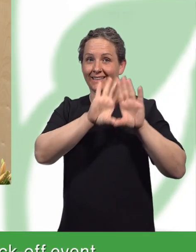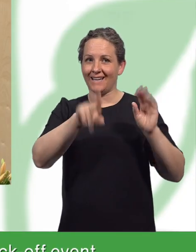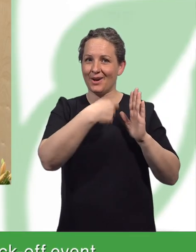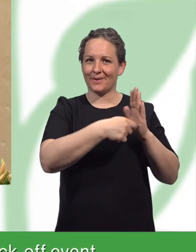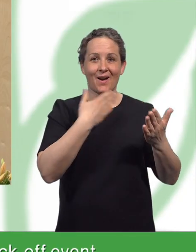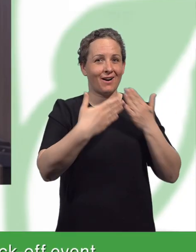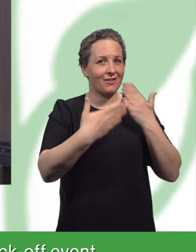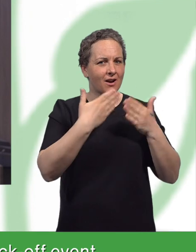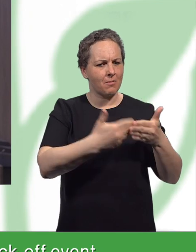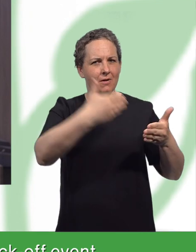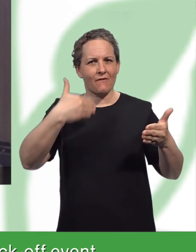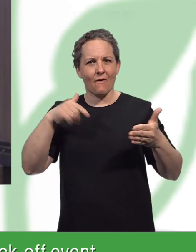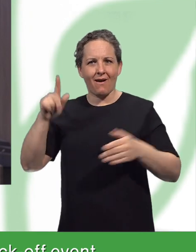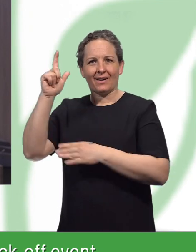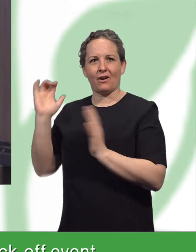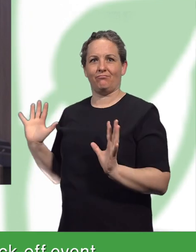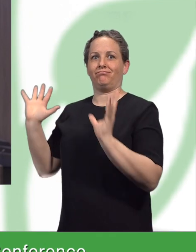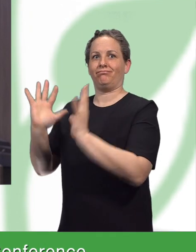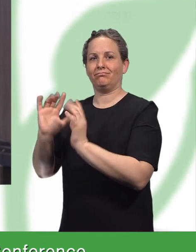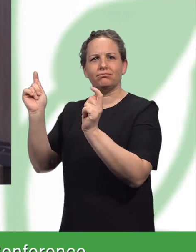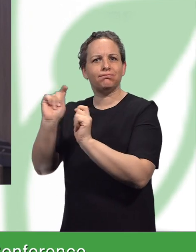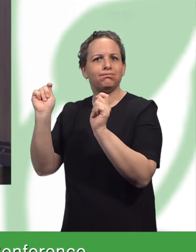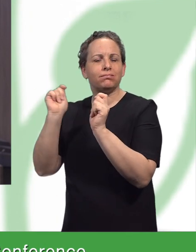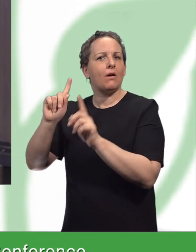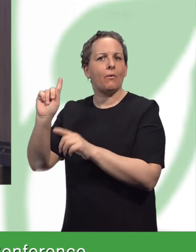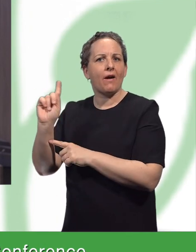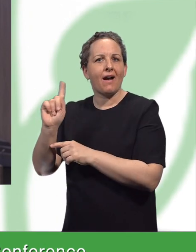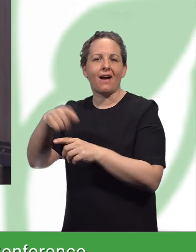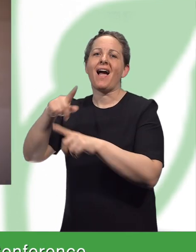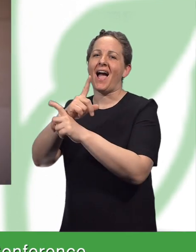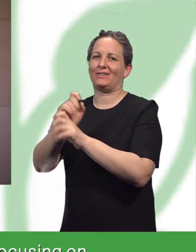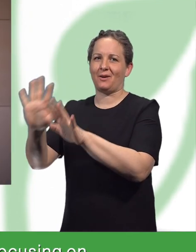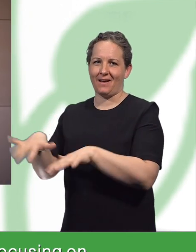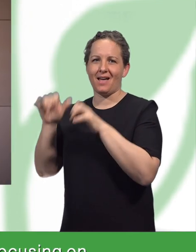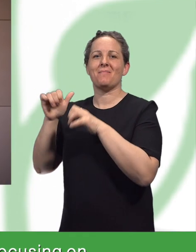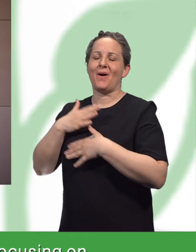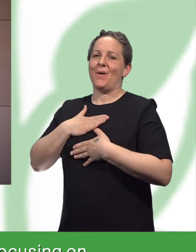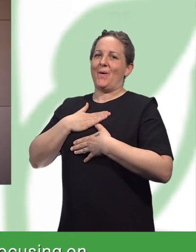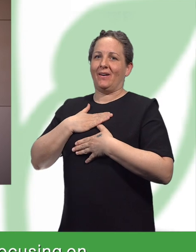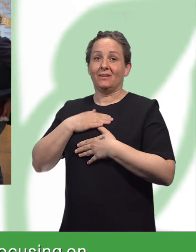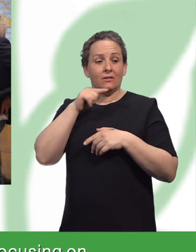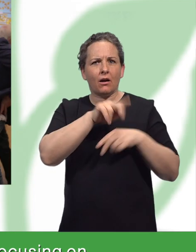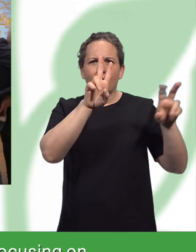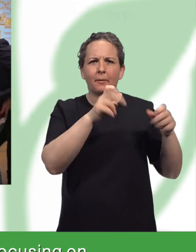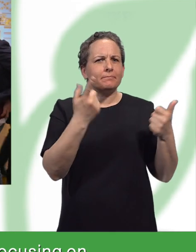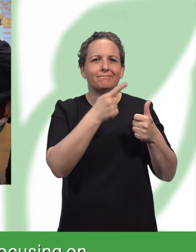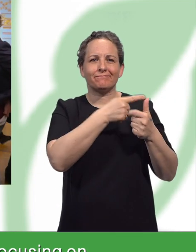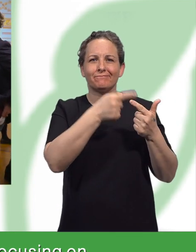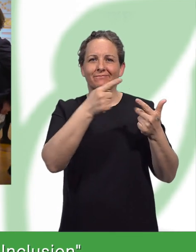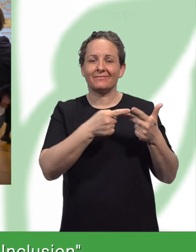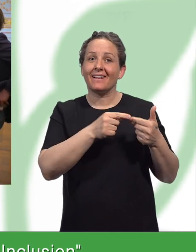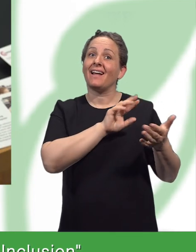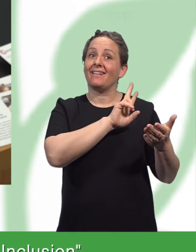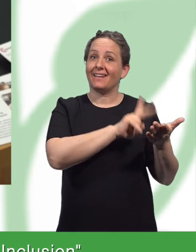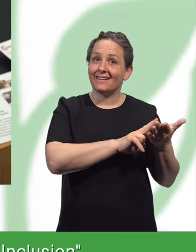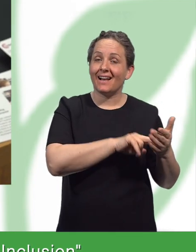Wir freuen uns, dass wir heuer die Auftragsveranstaltung zur Zero-Project-Konferenz hier im österreichischen Parlament abhalten dürfen. Das Thema